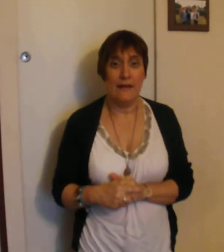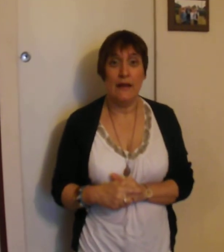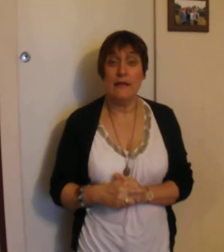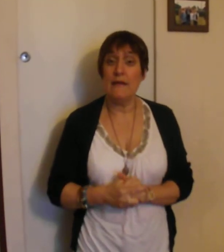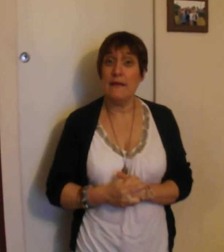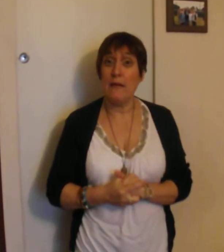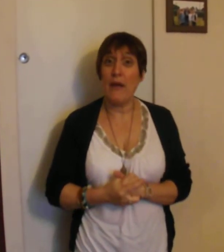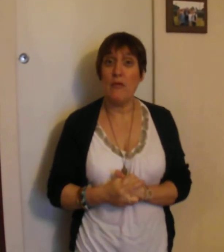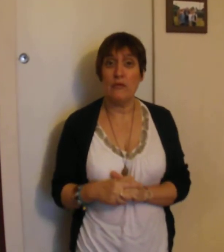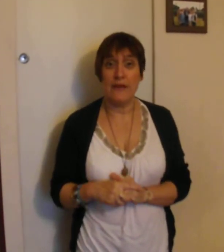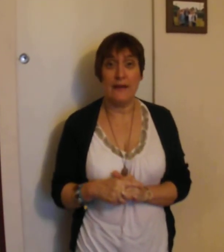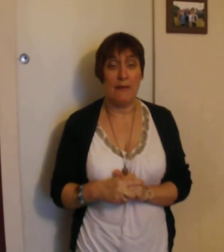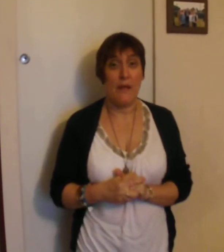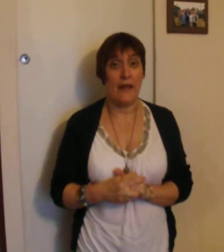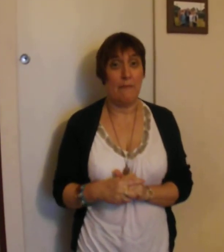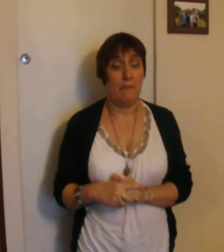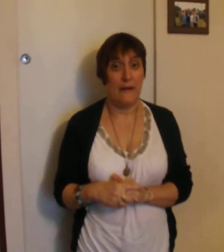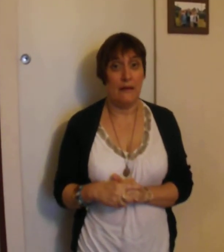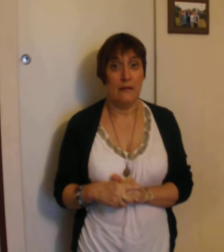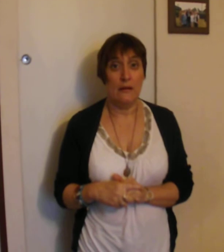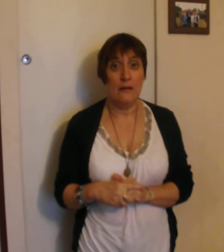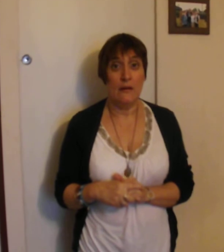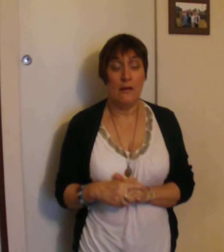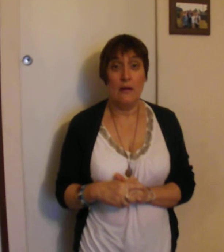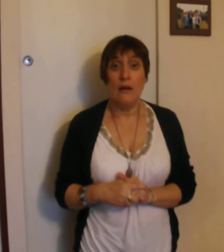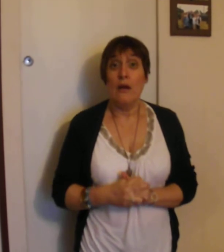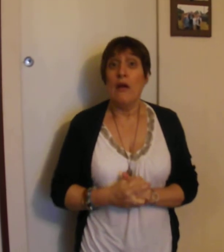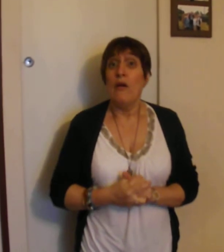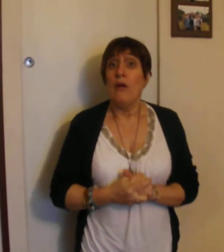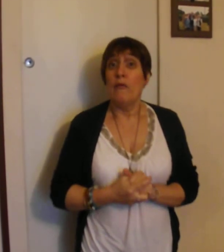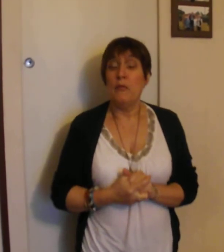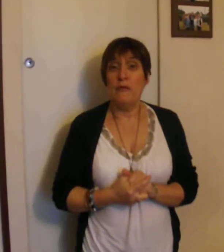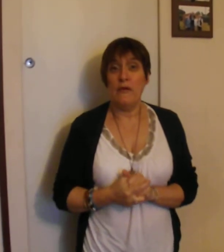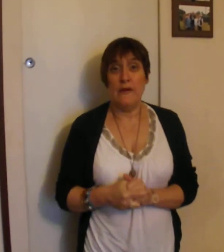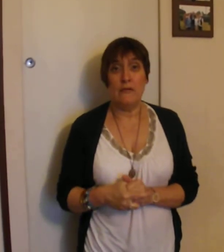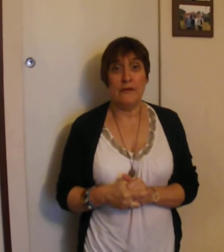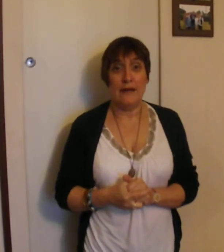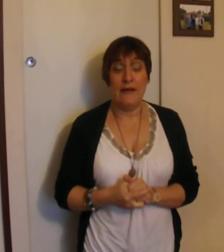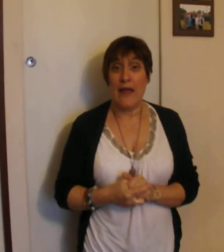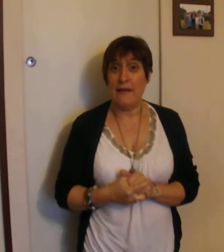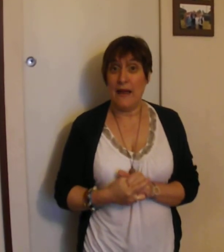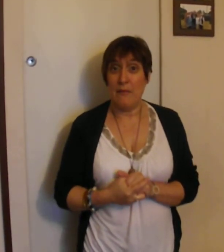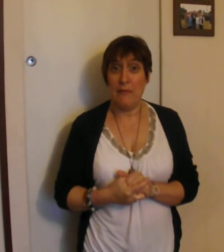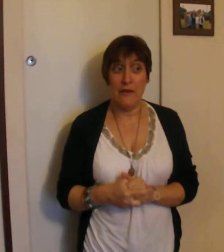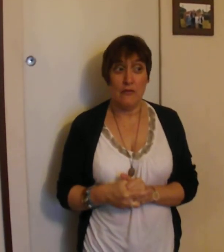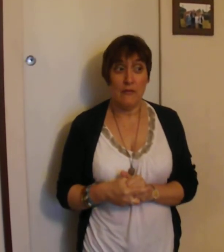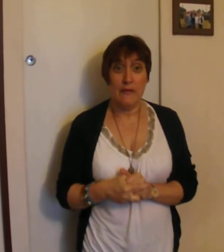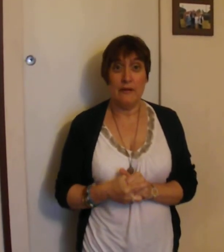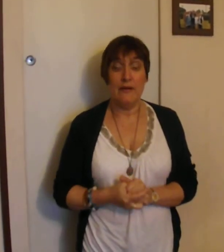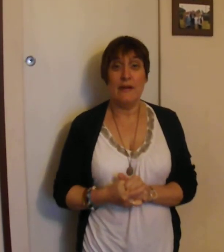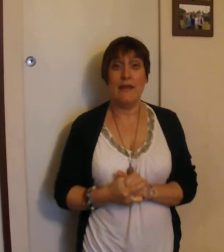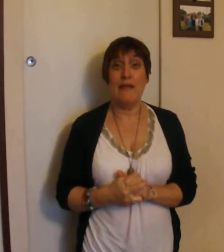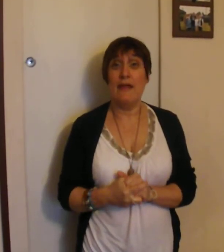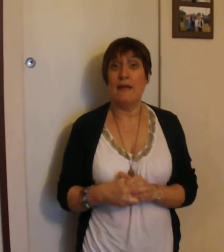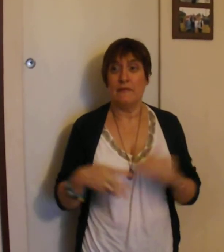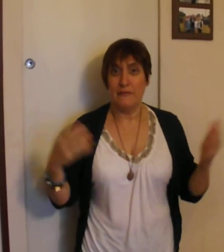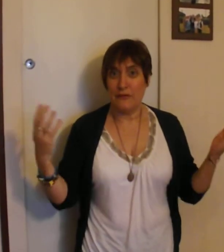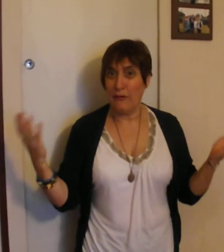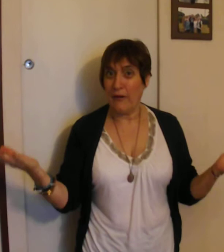n'hésitez pas à me contacter par MP. Vous pourrez aussi contacter Annaëlle Mabino, qui se fera